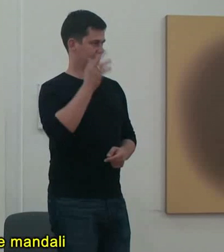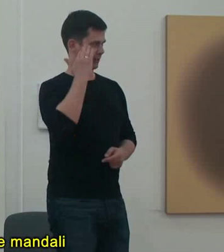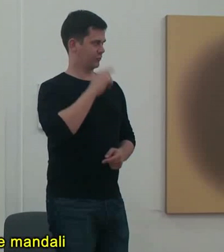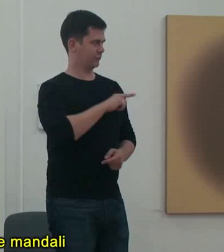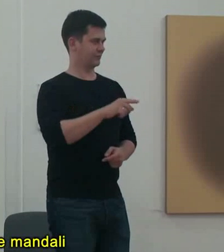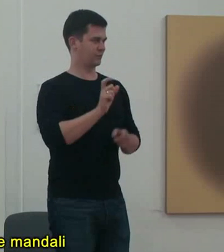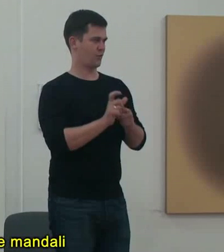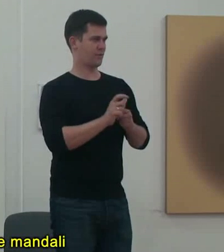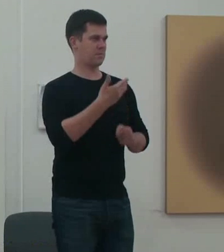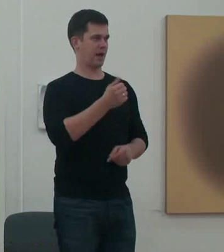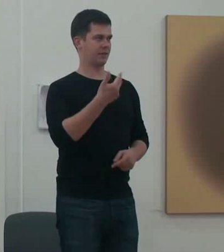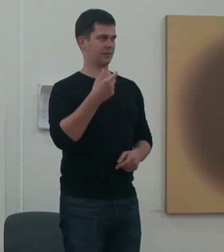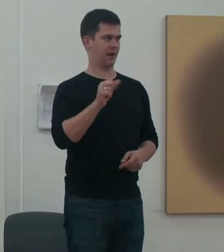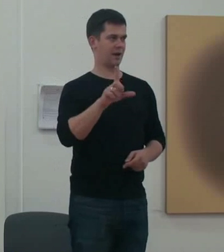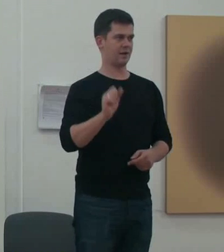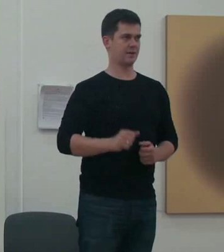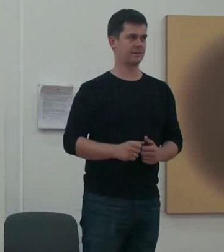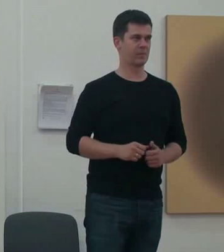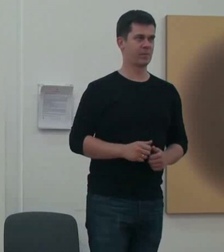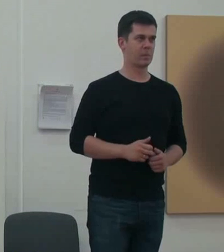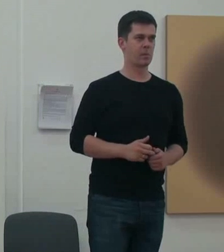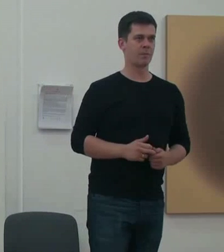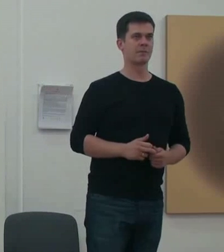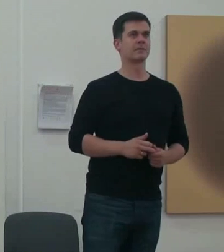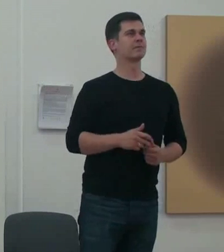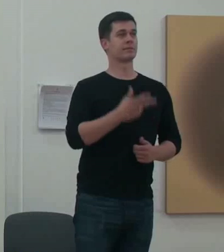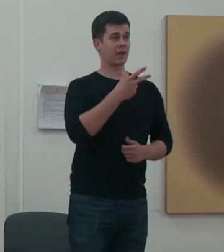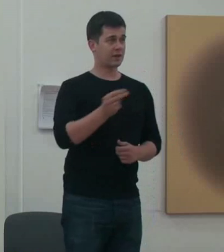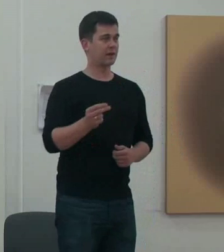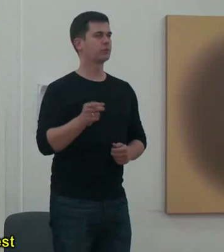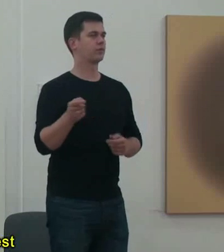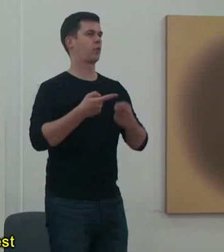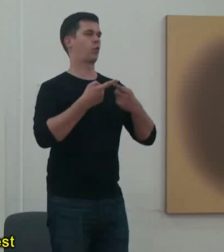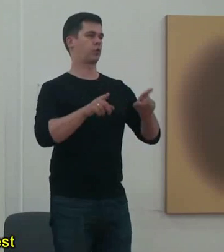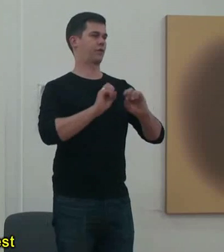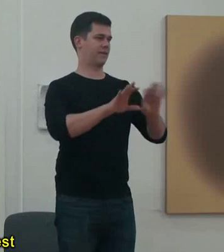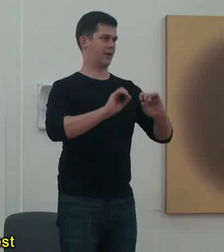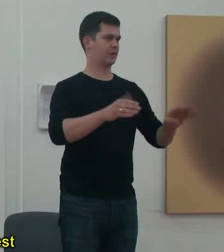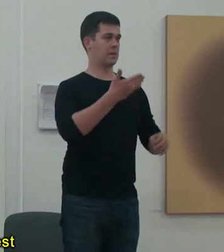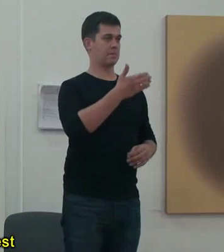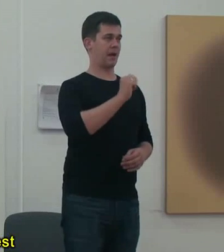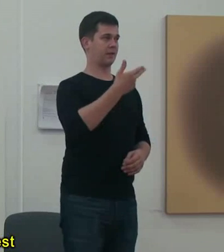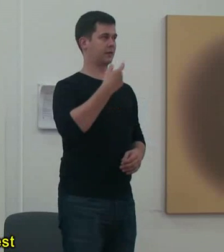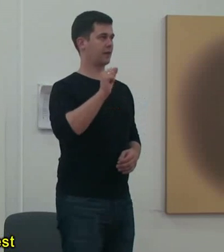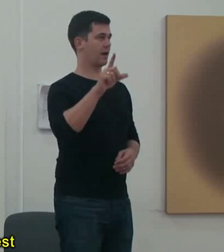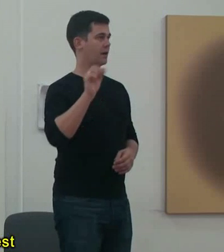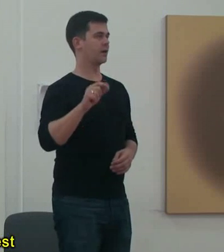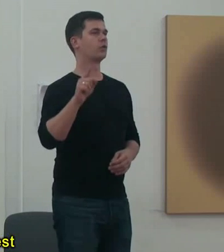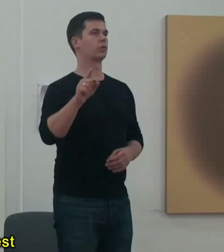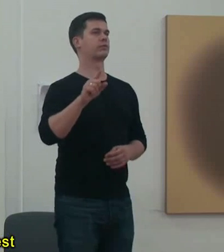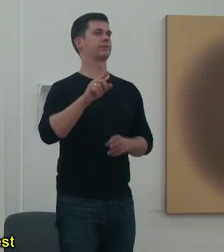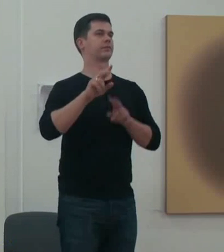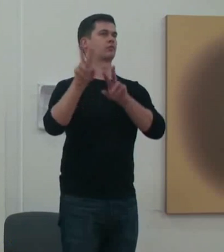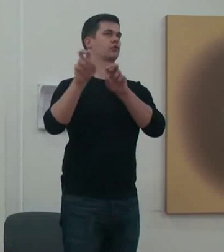znane. Nie bardzo. Jeżeli nie, to tylko powiem pokrótce, że mandala jest takim elementem